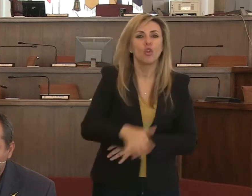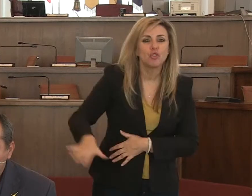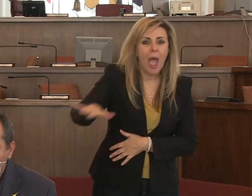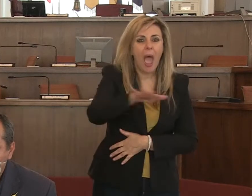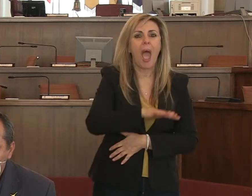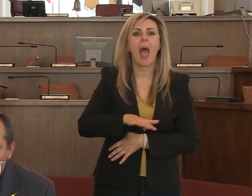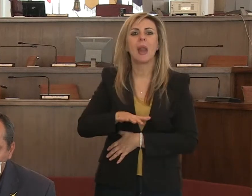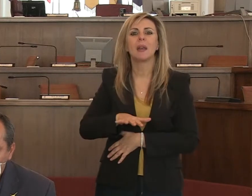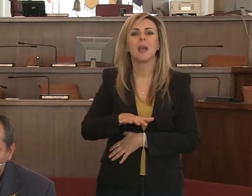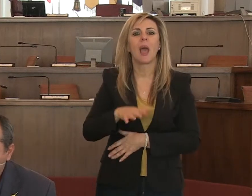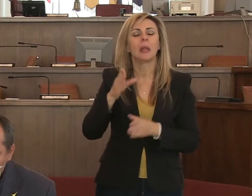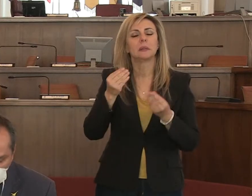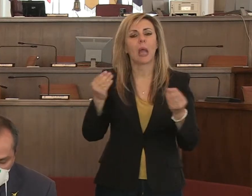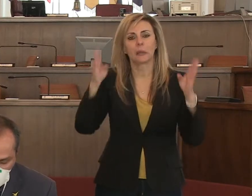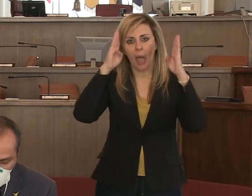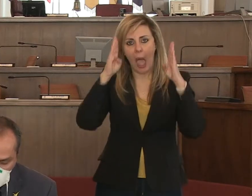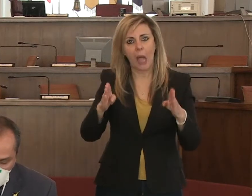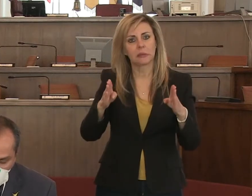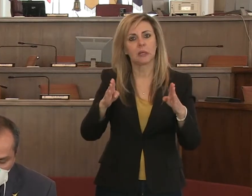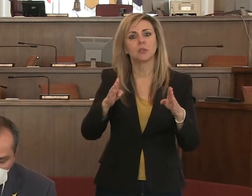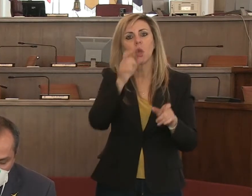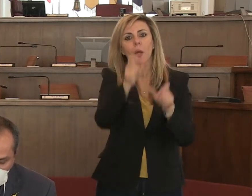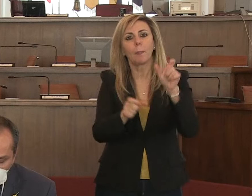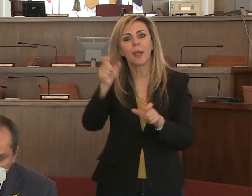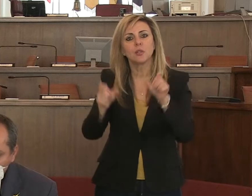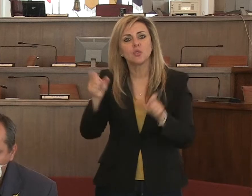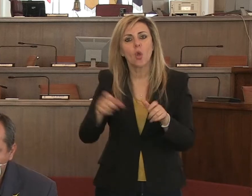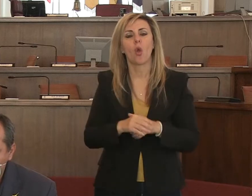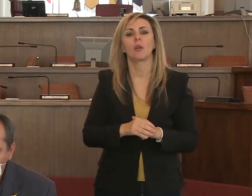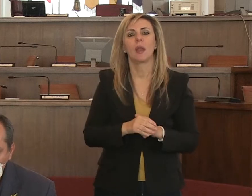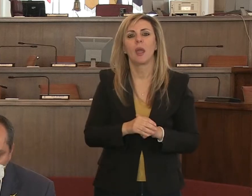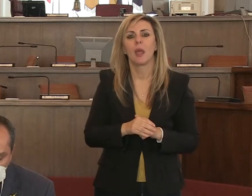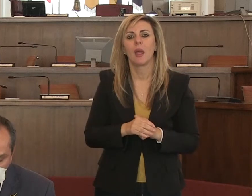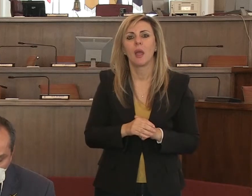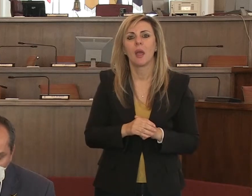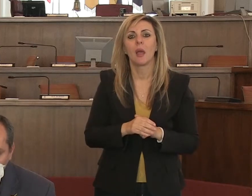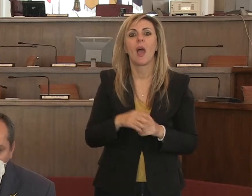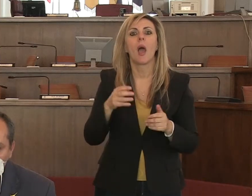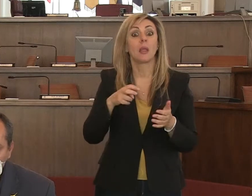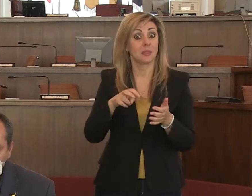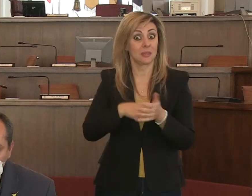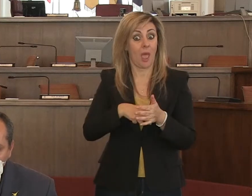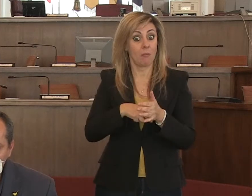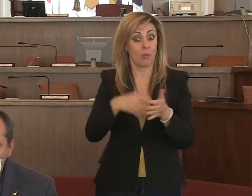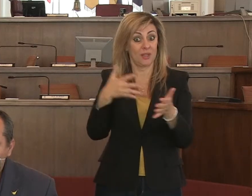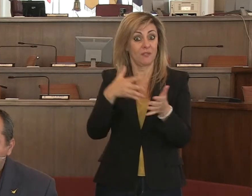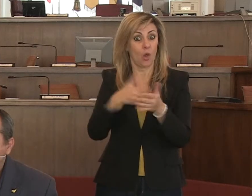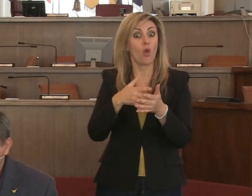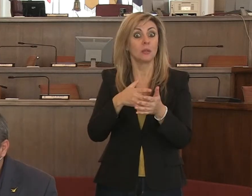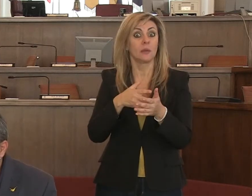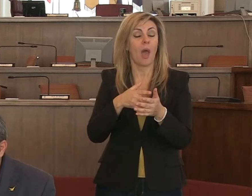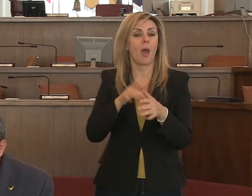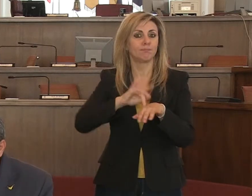molta molta attenzione a tutte quelle persone che in una posizione di fragilità sono più vulnerabili